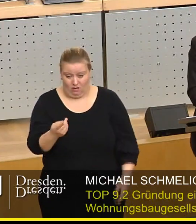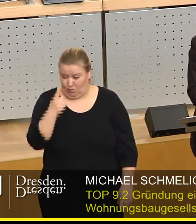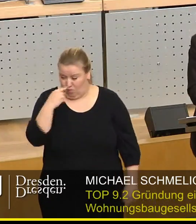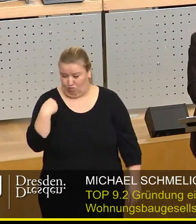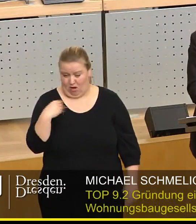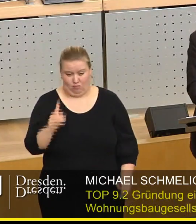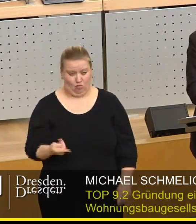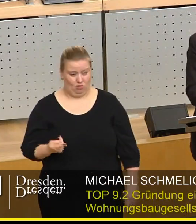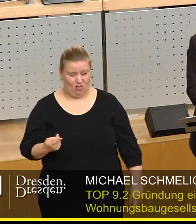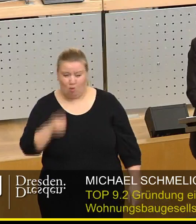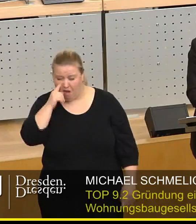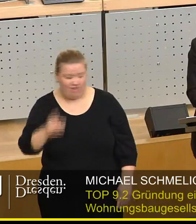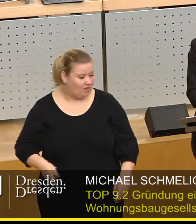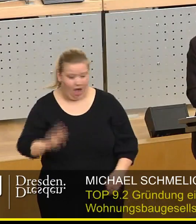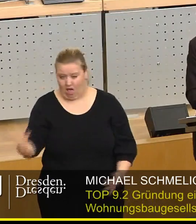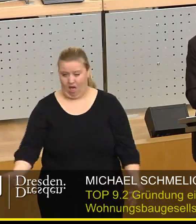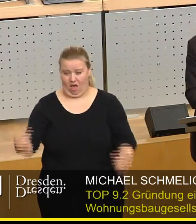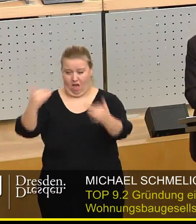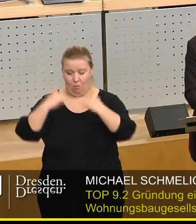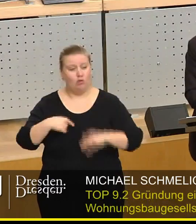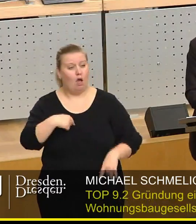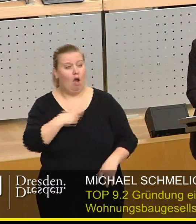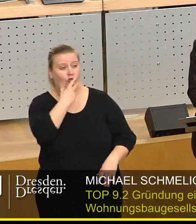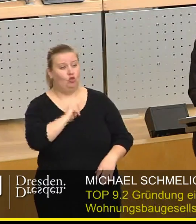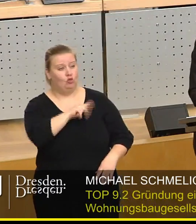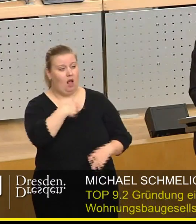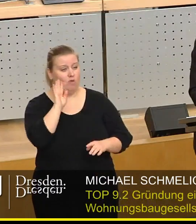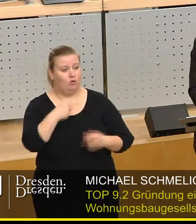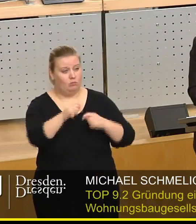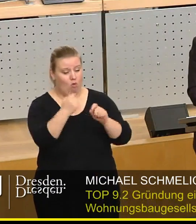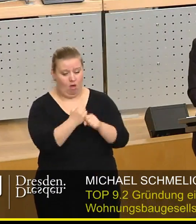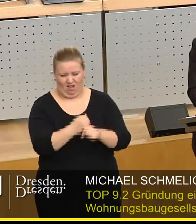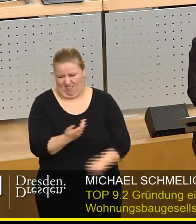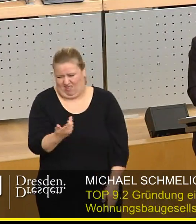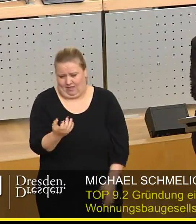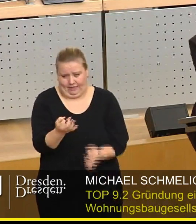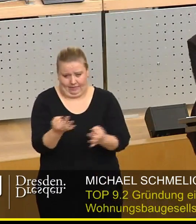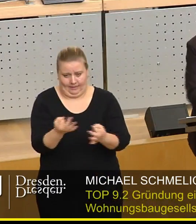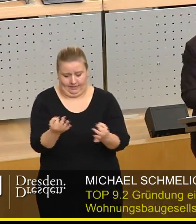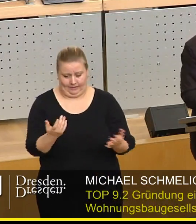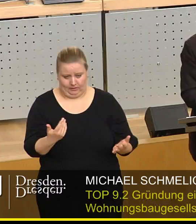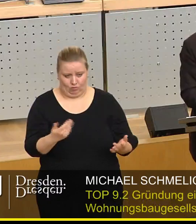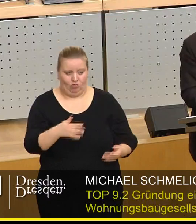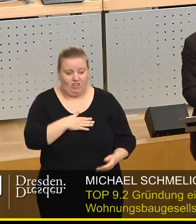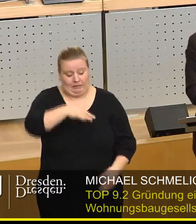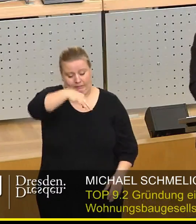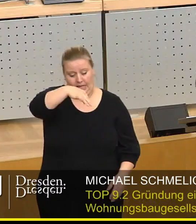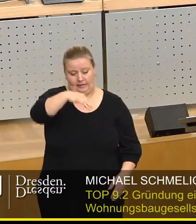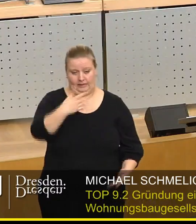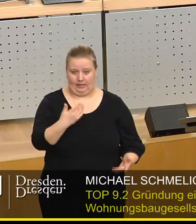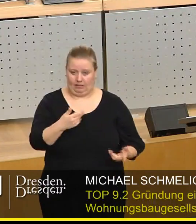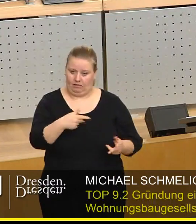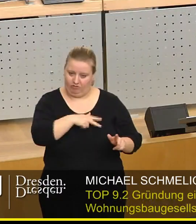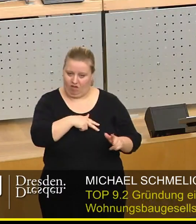momentan uns die Bude einrennen und sagen, wir wollen sozialen Wohnungsbau betreiben. Nein, wahrscheinlich werden wir die Einzigen sein,